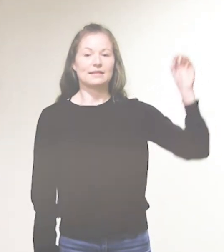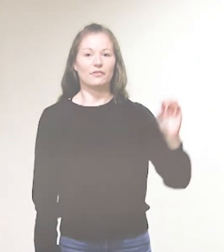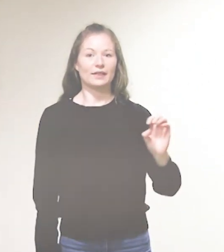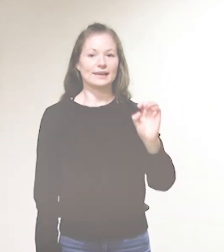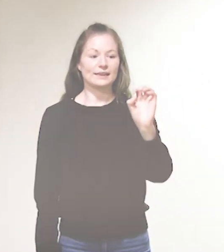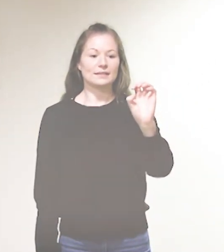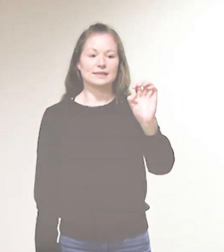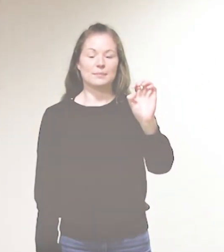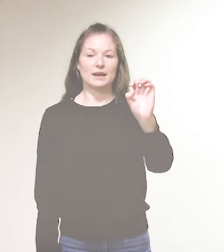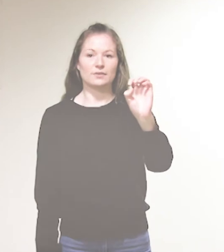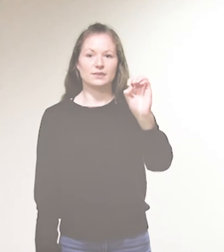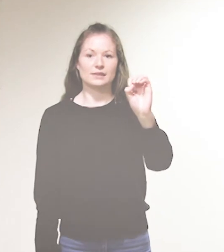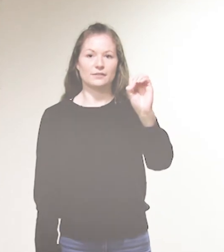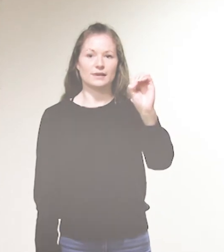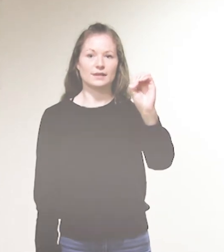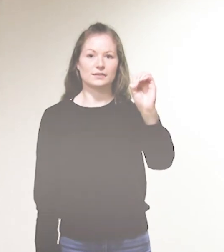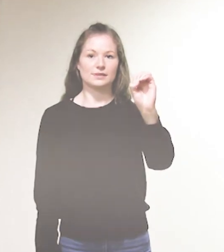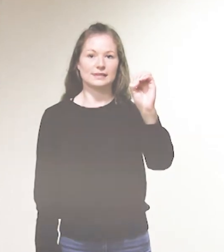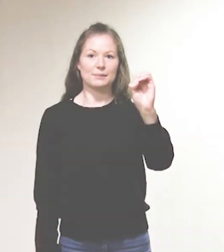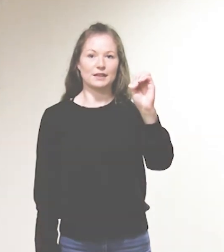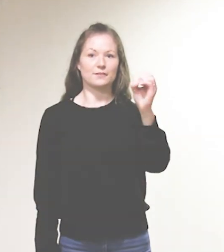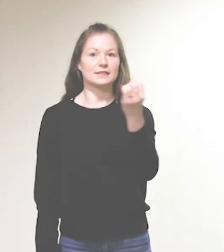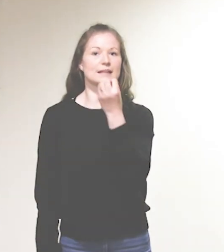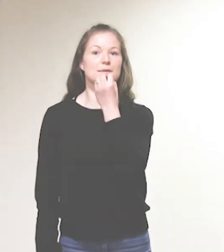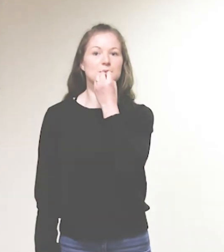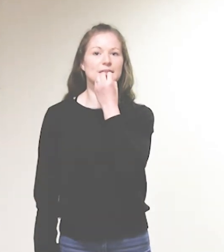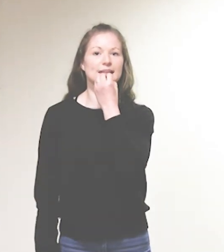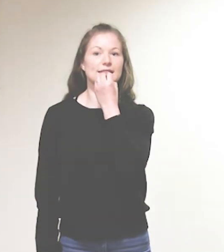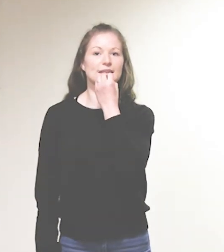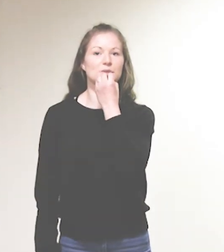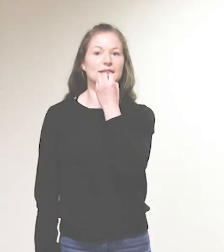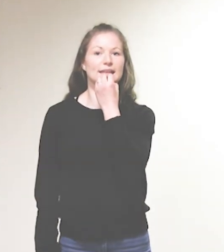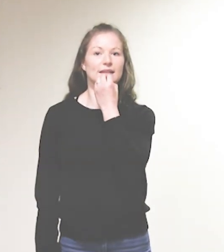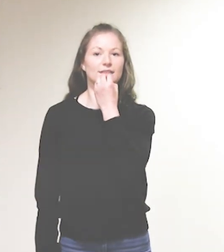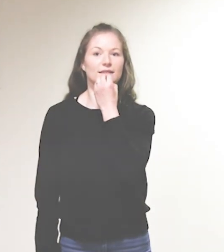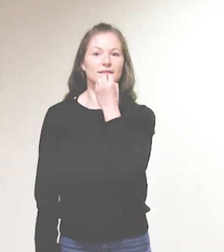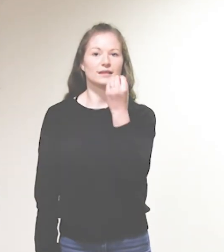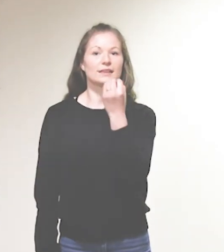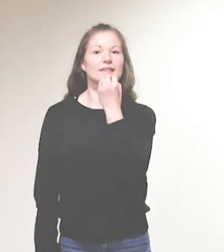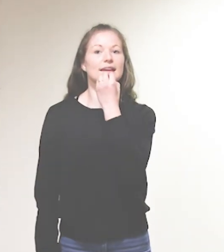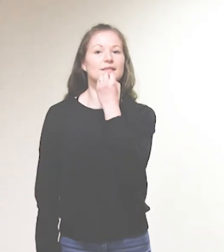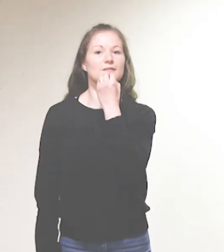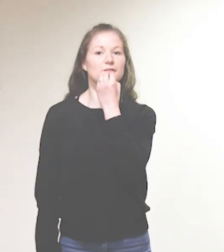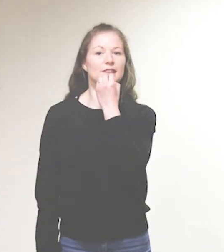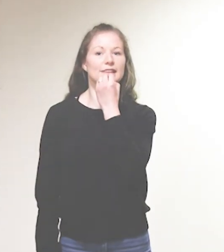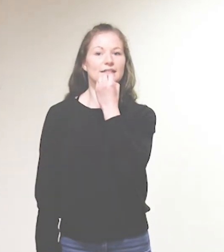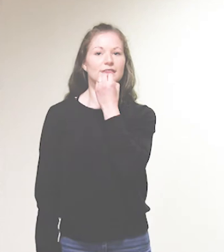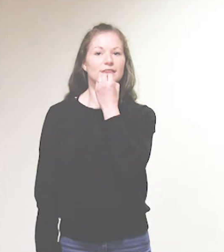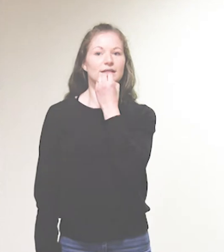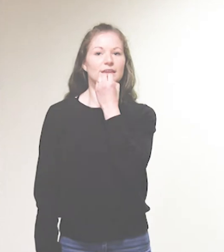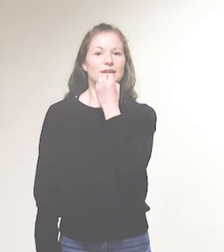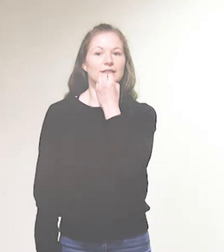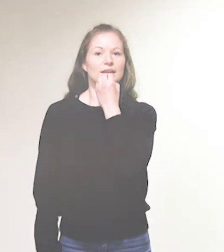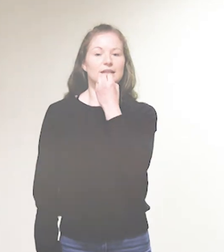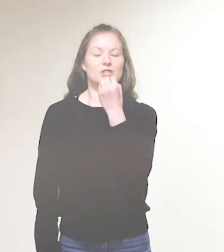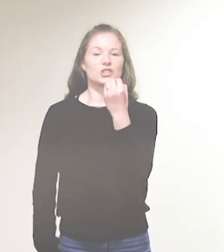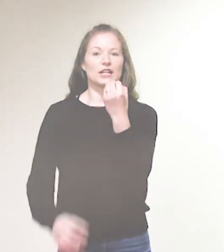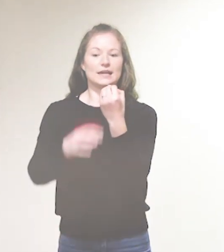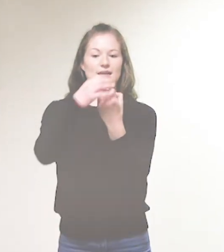Der Wille, da machen wir unsere Finger so zusammen auf den Daumen und legen das an unser Kinn. Dein Wille geschehe.